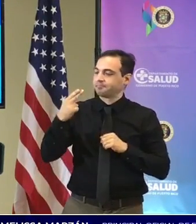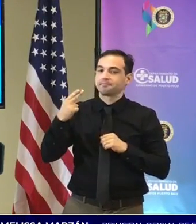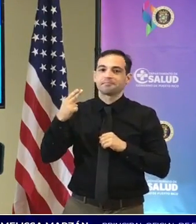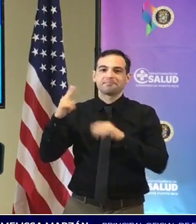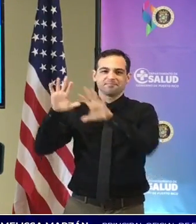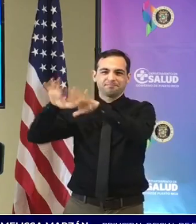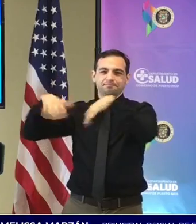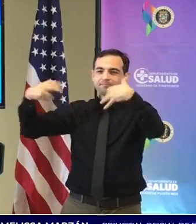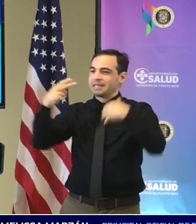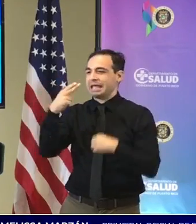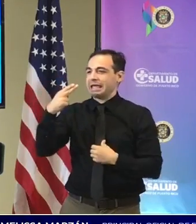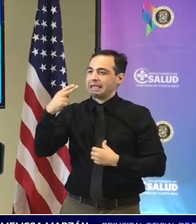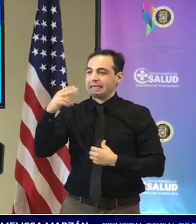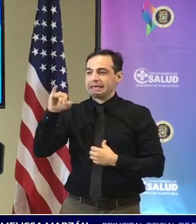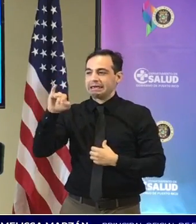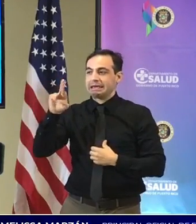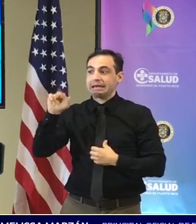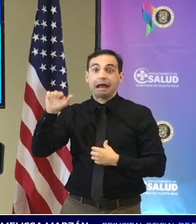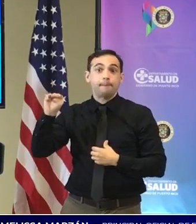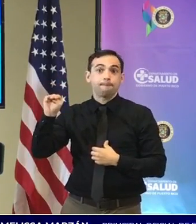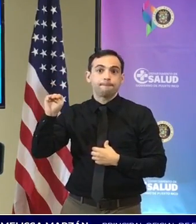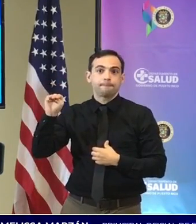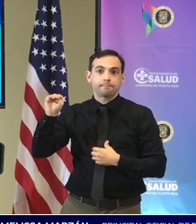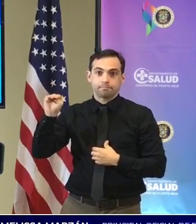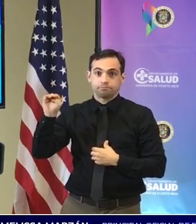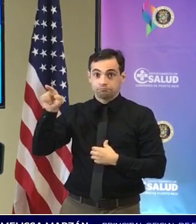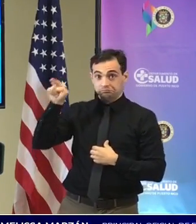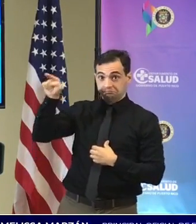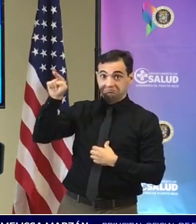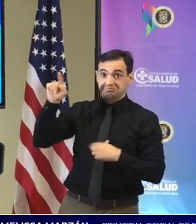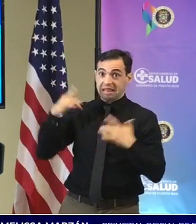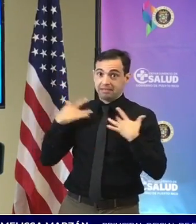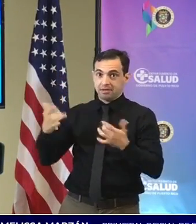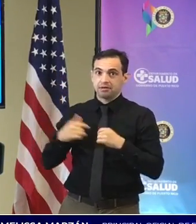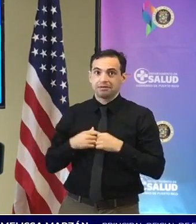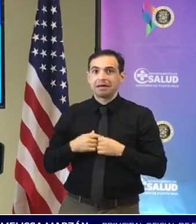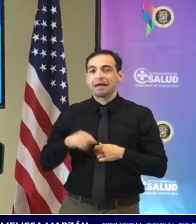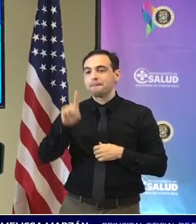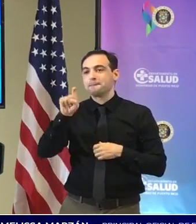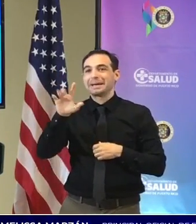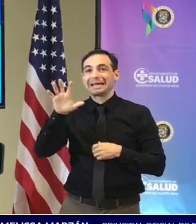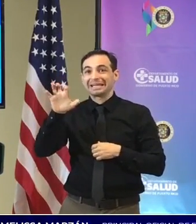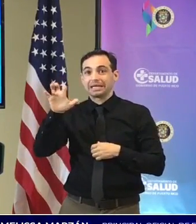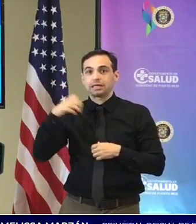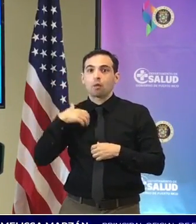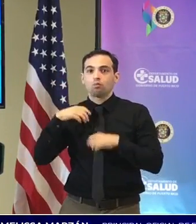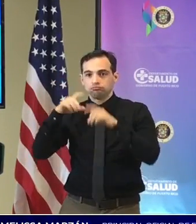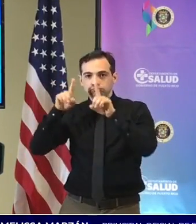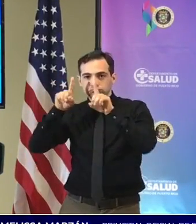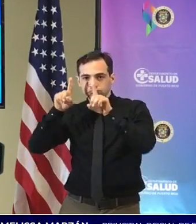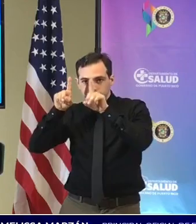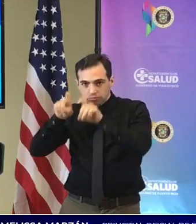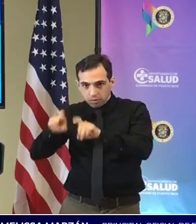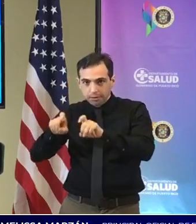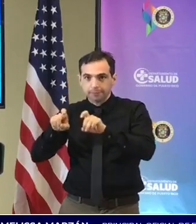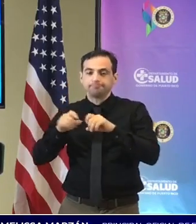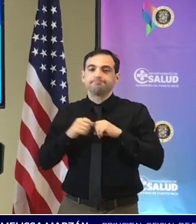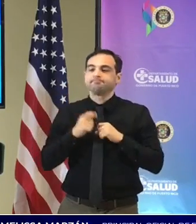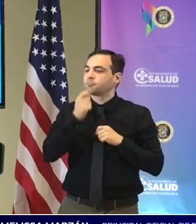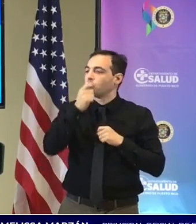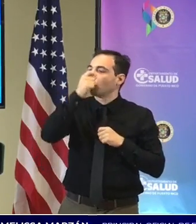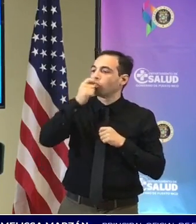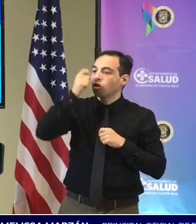se hicieron un total de 1500 pruebas de antígenos 221 de pruebas